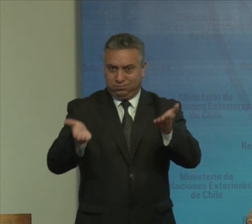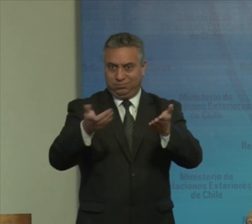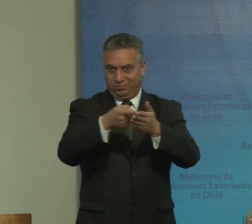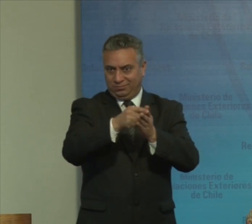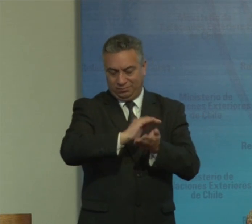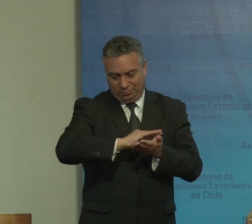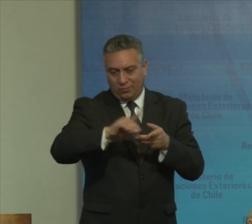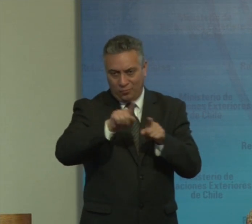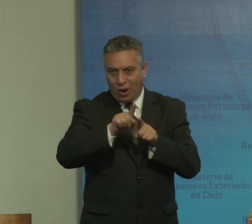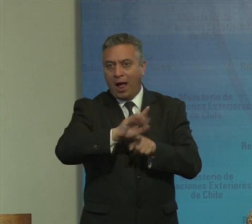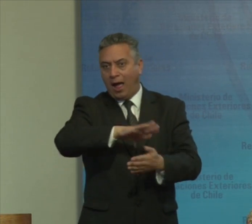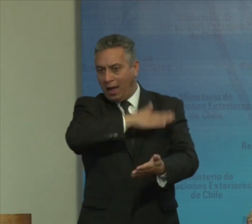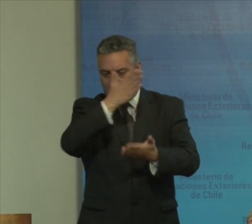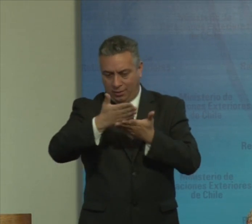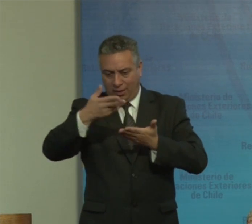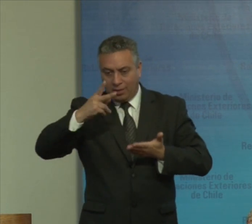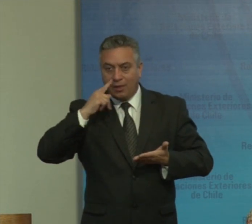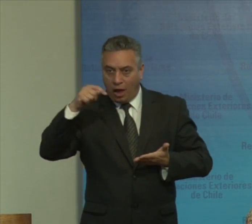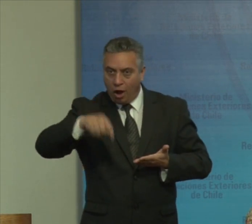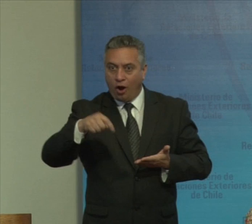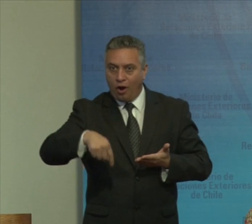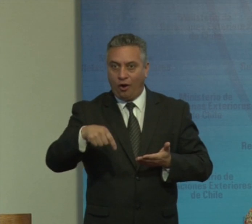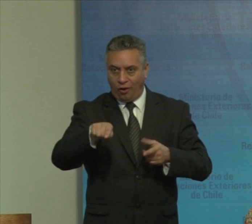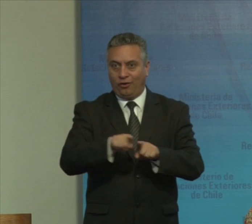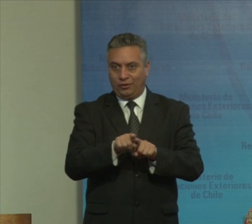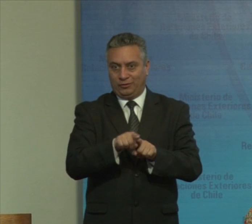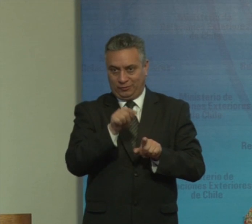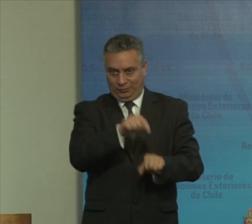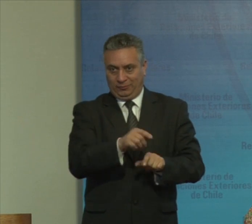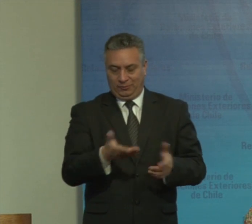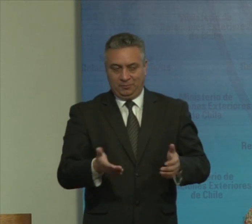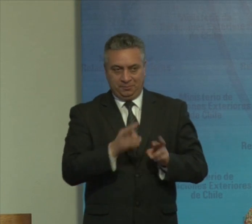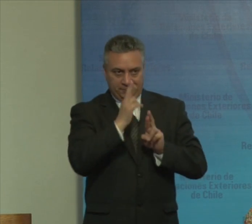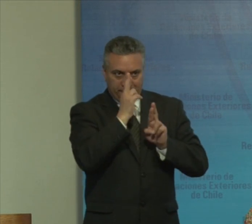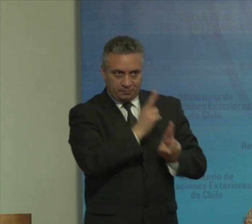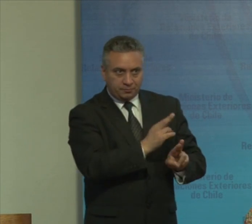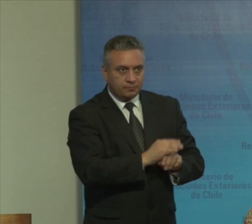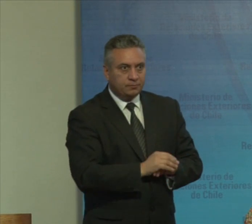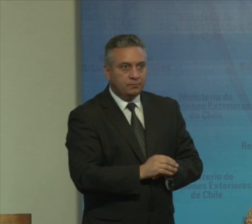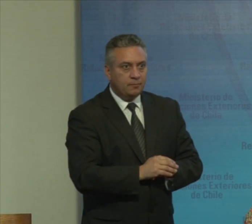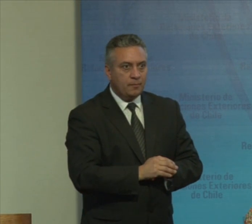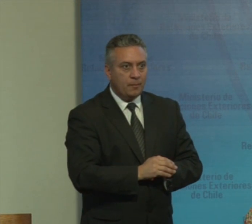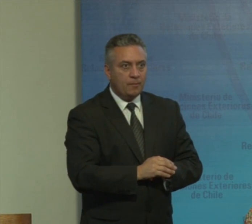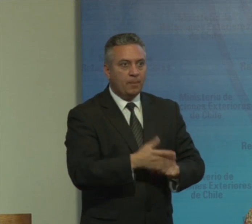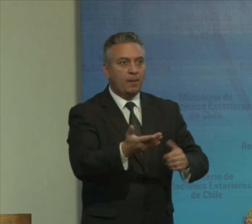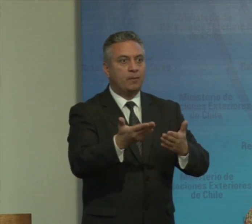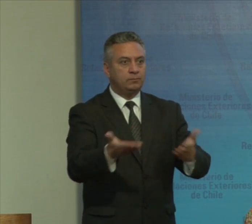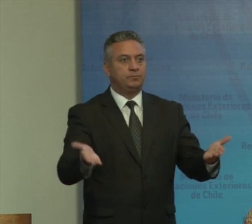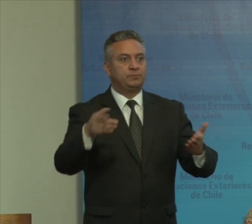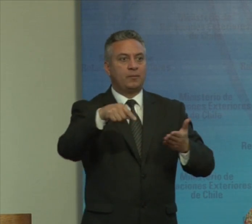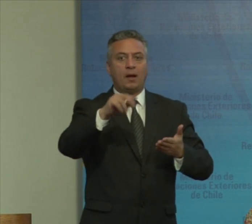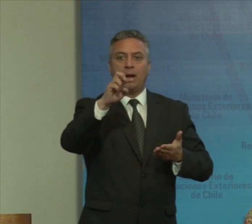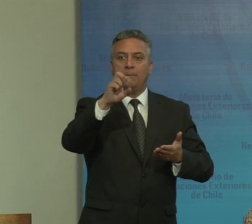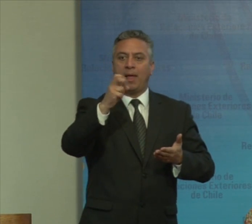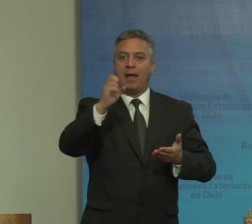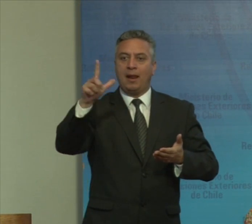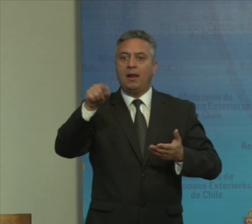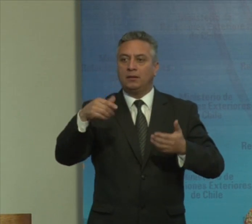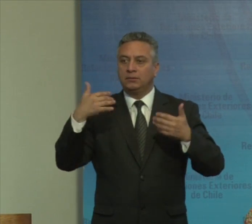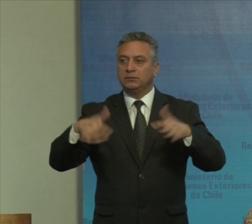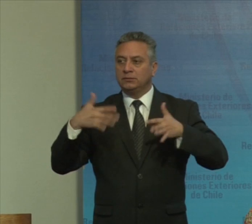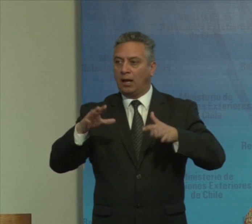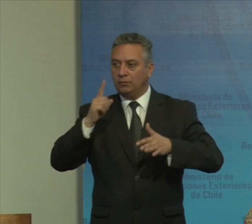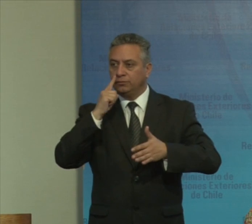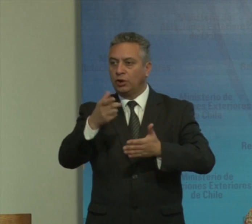y otras iniciativas de celebración bueno este panel conversa los logros y los